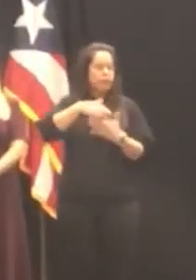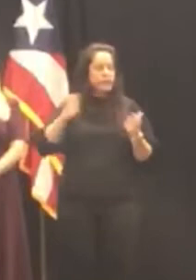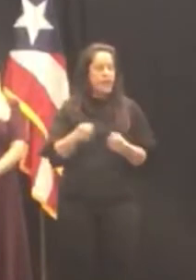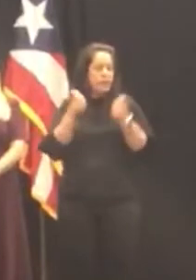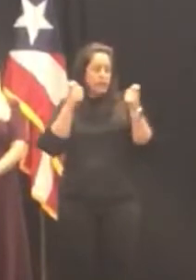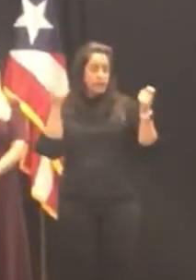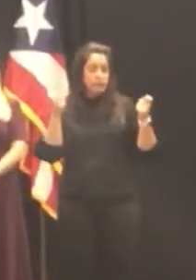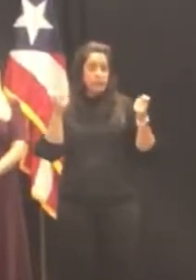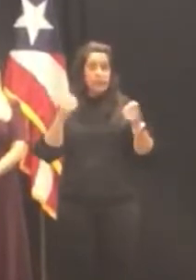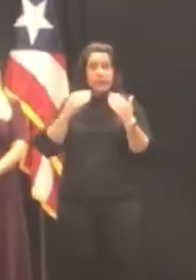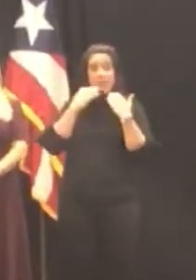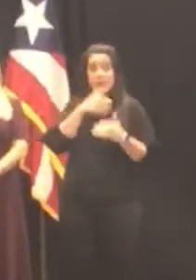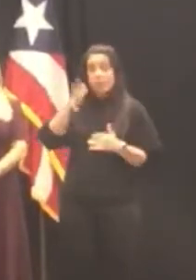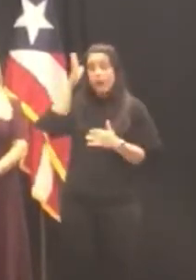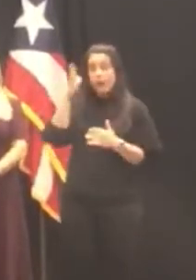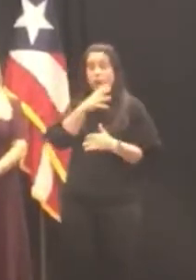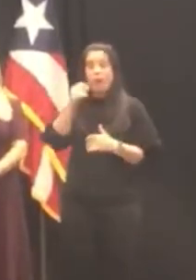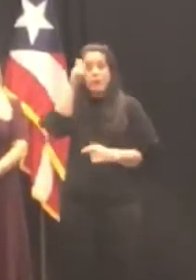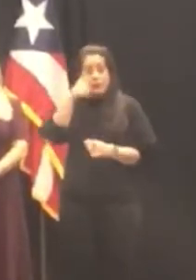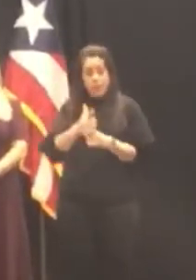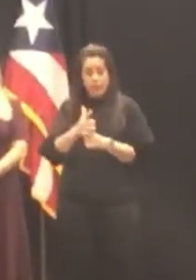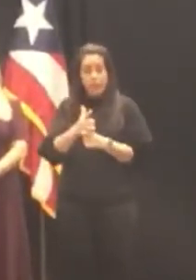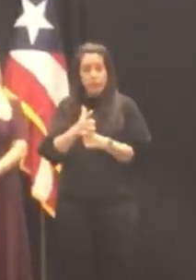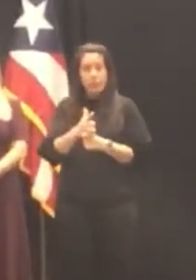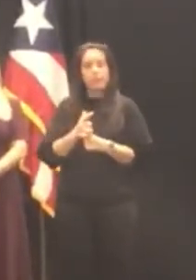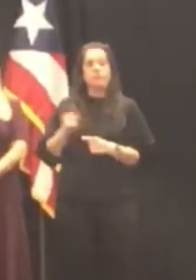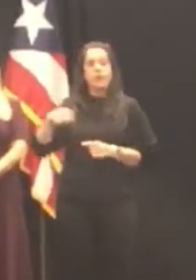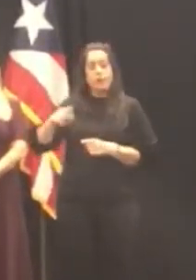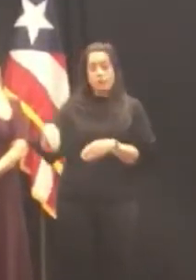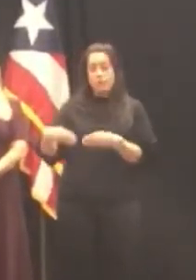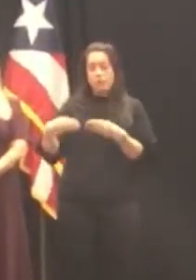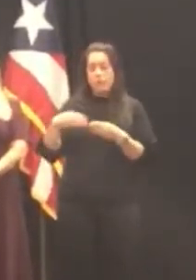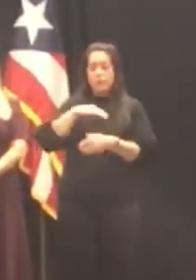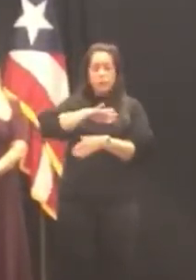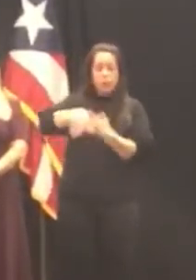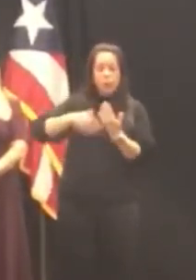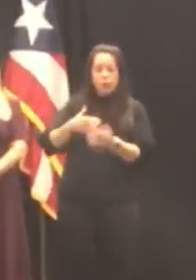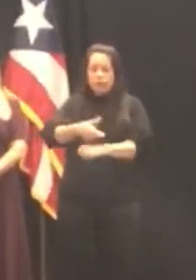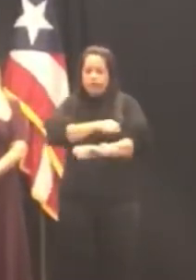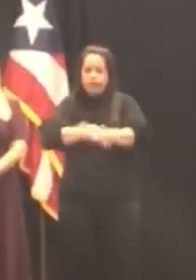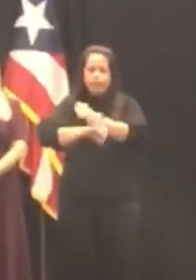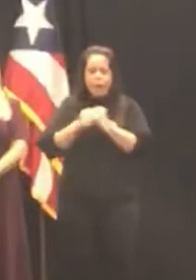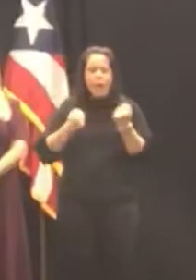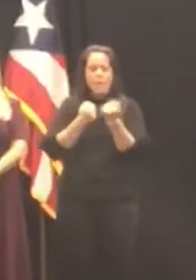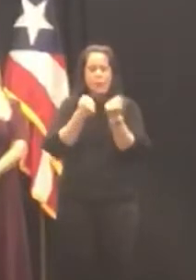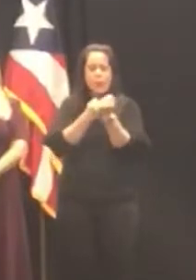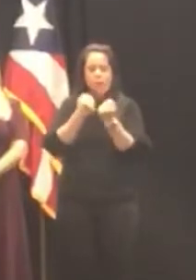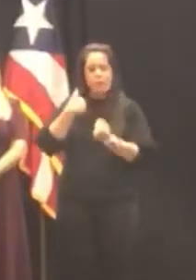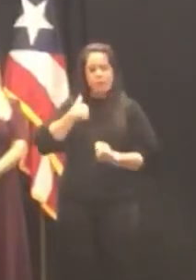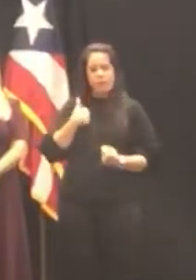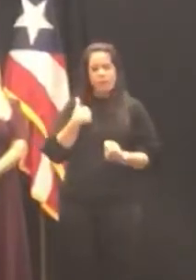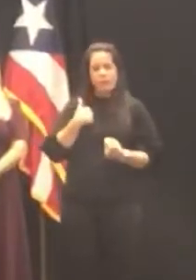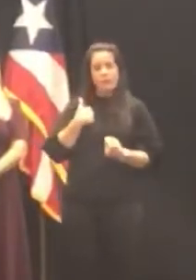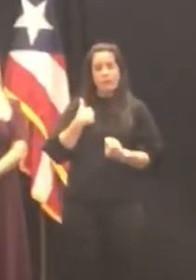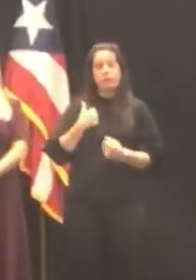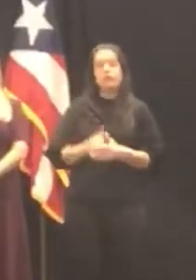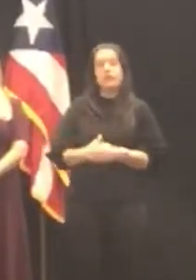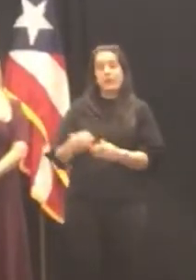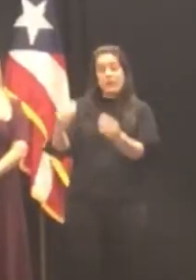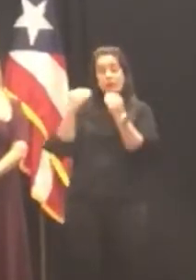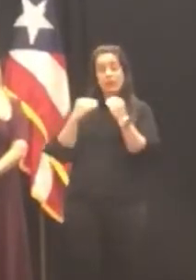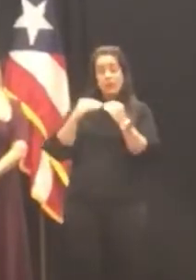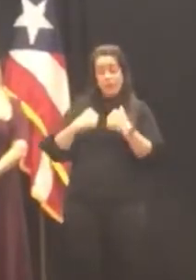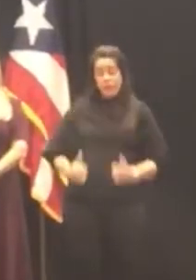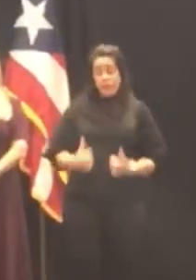gracias a mis padres y a mi hermano por haber dado todo por mí por apoyarme y enseñarme a